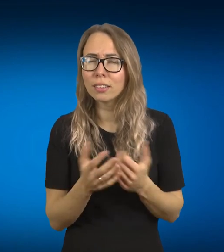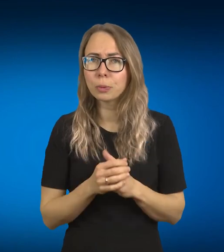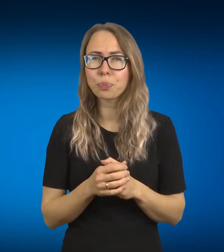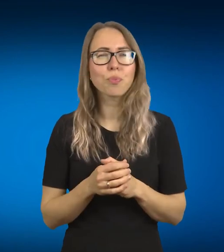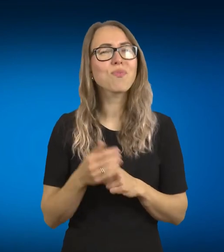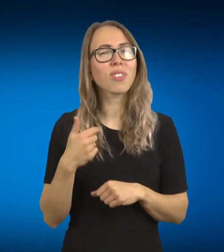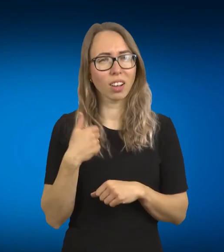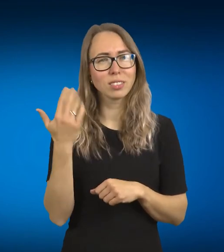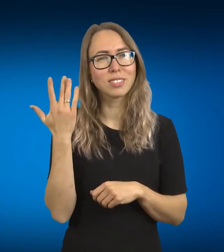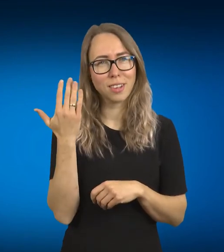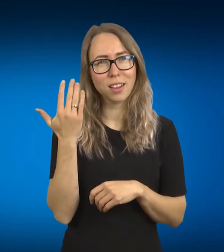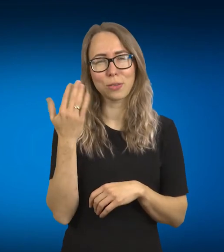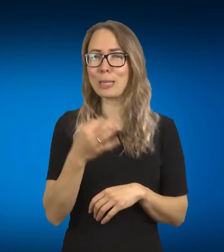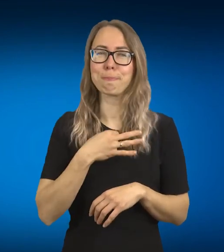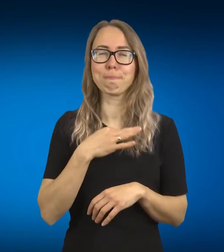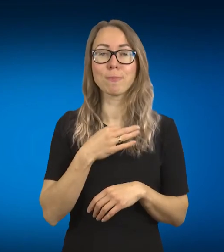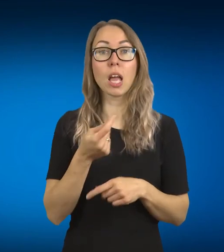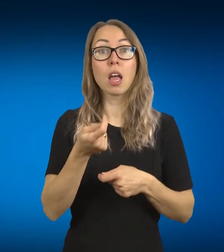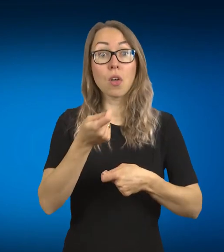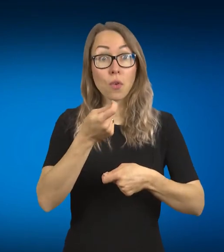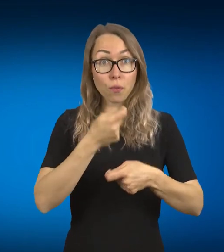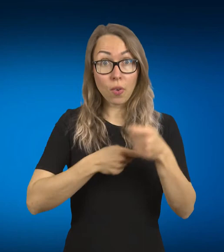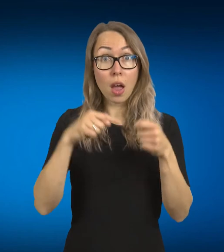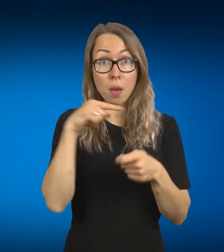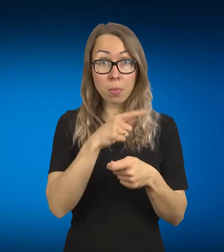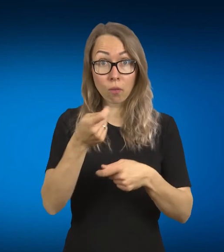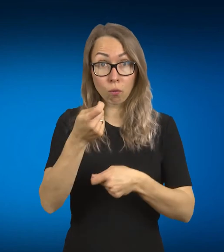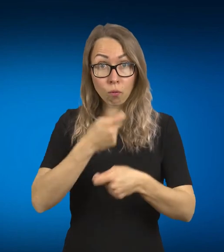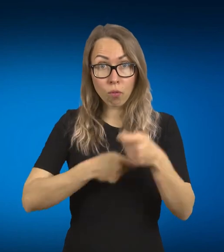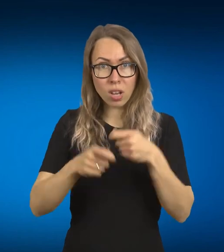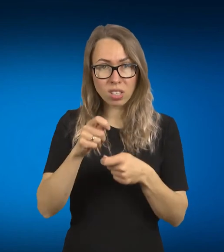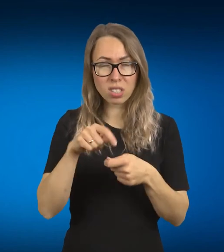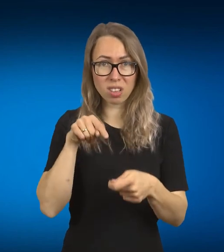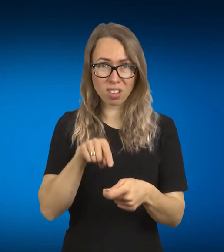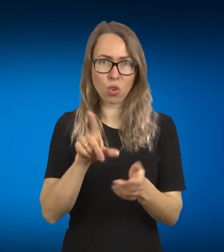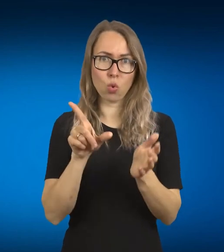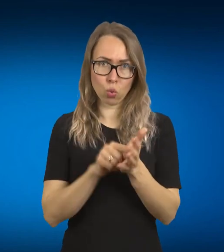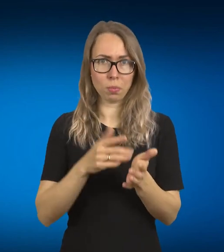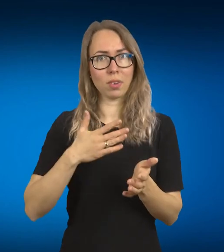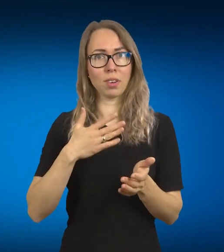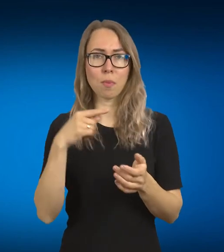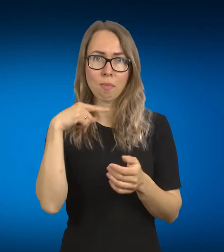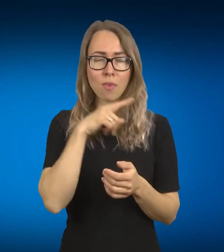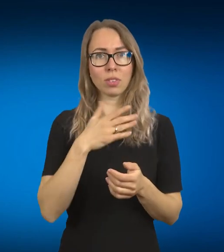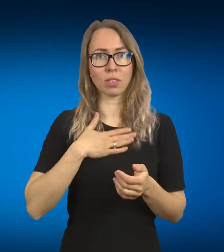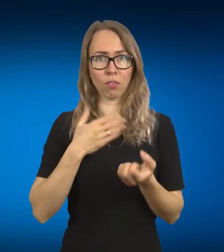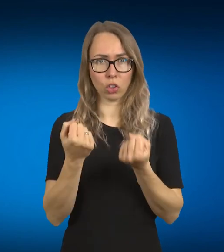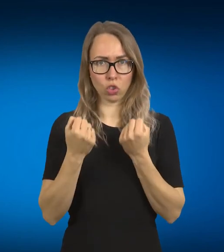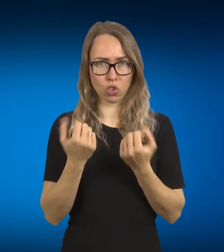jam yra, nu, kaip daug smogiau save išsilaikyti, negu į tirnuolat... Vienarykšmiškai. ...prašyti paramos. Tai mūsų